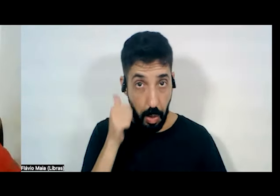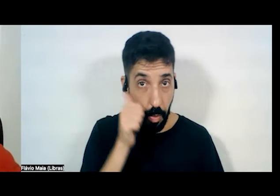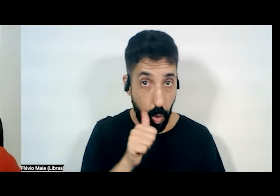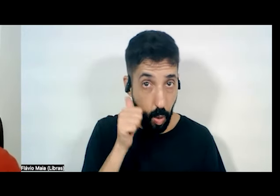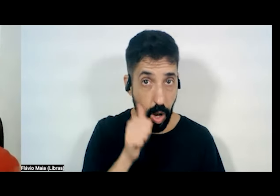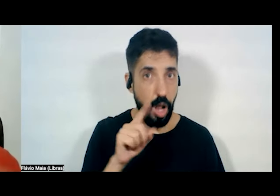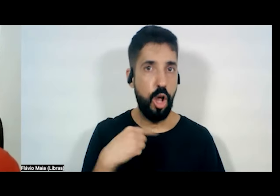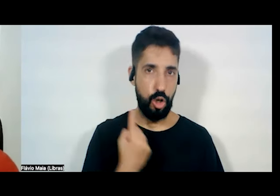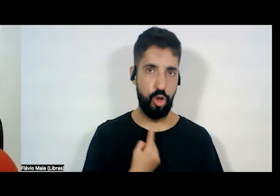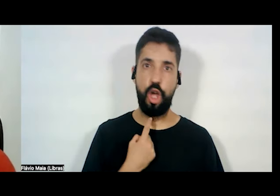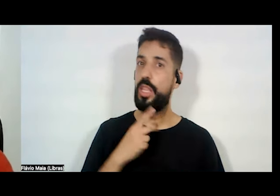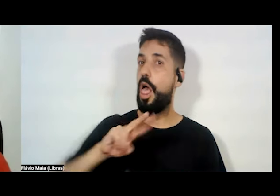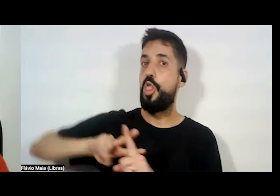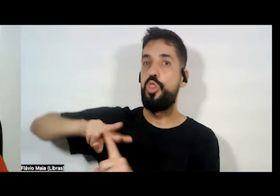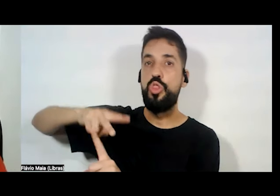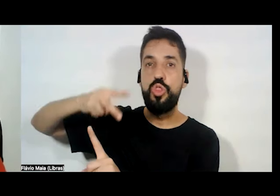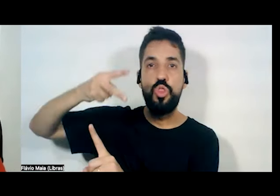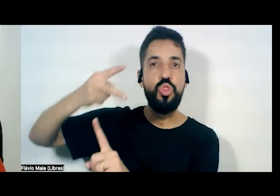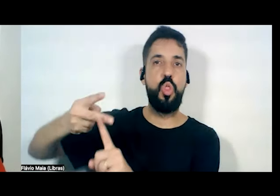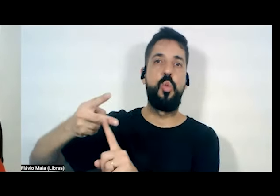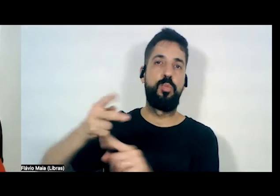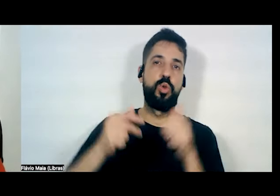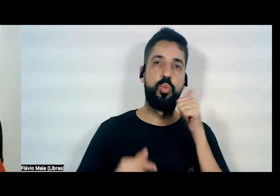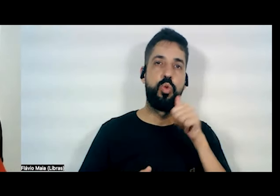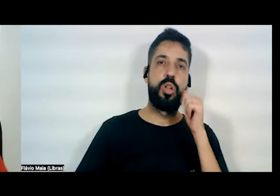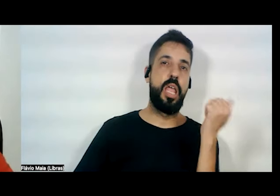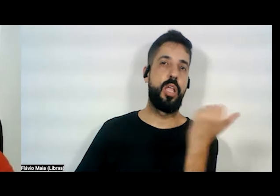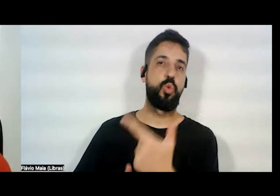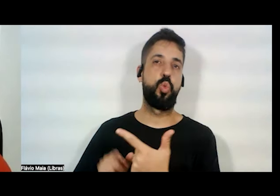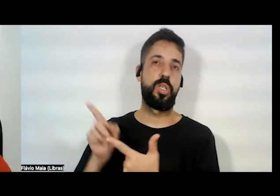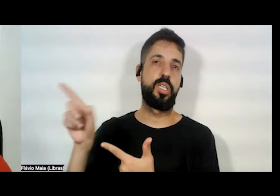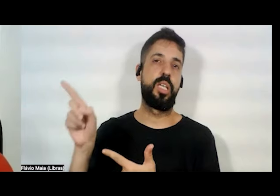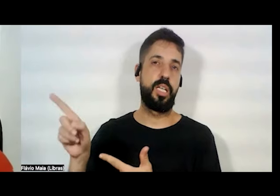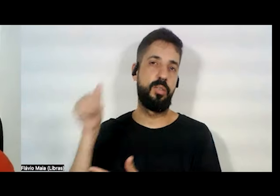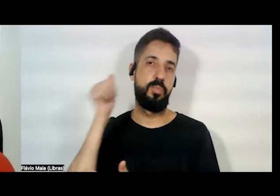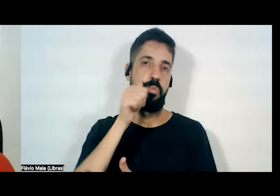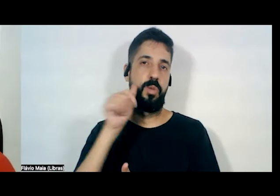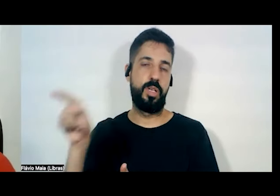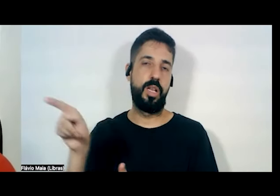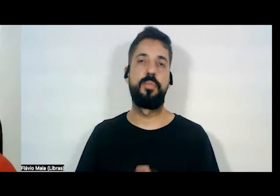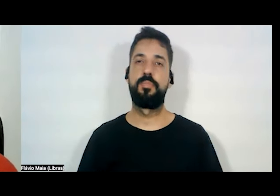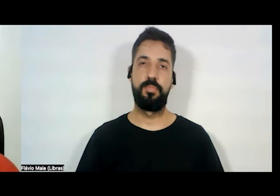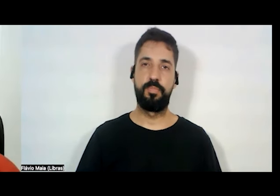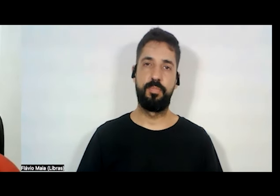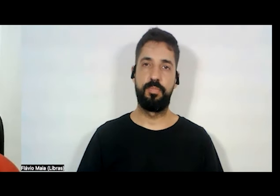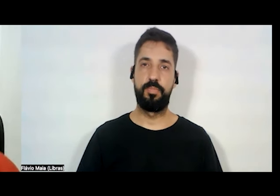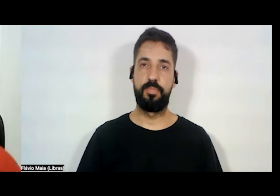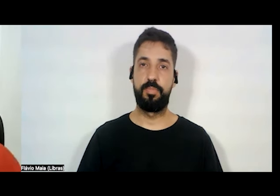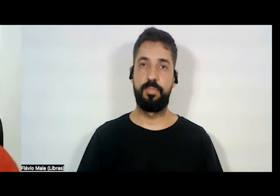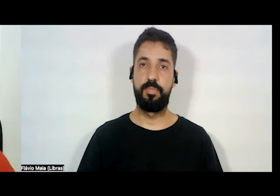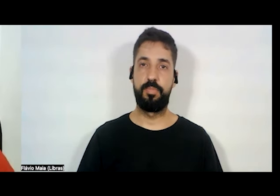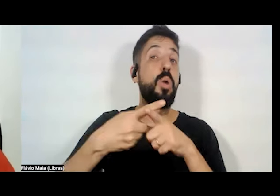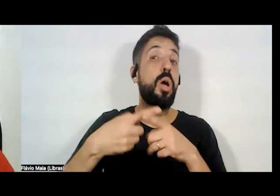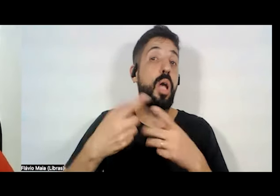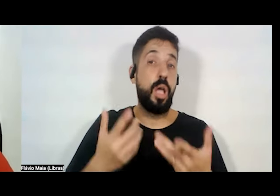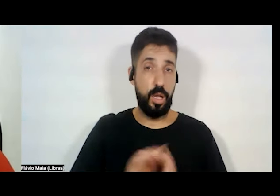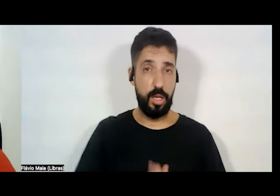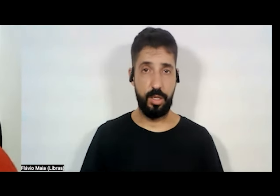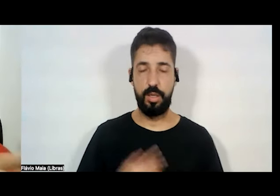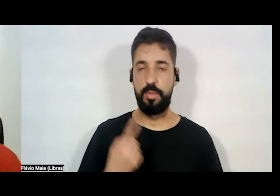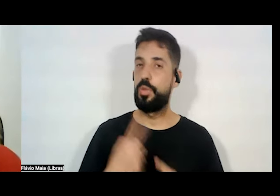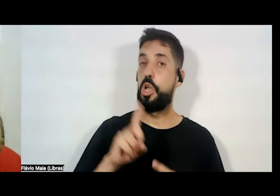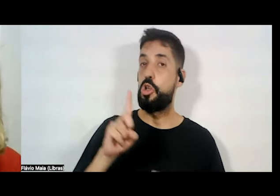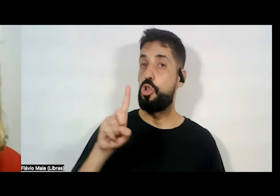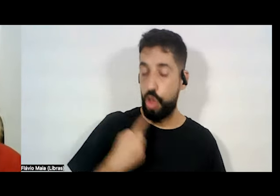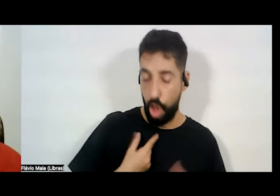o dobro das mulheres que eles elegeram. Como mulheres, bancada de mulheres. Por quê? Porque o nosso trabalho,